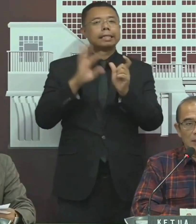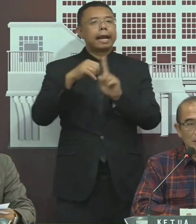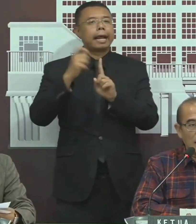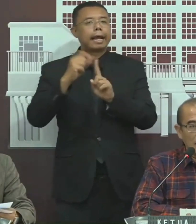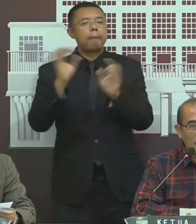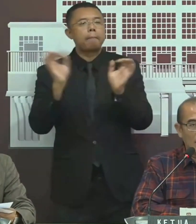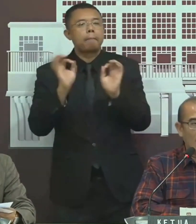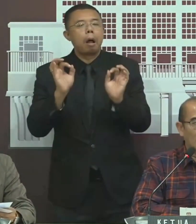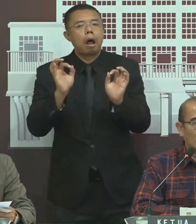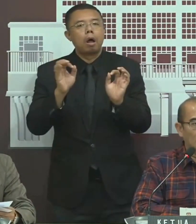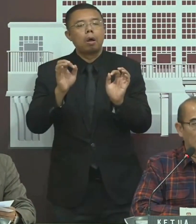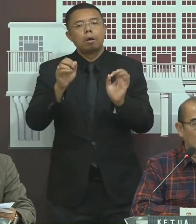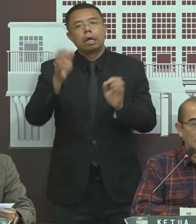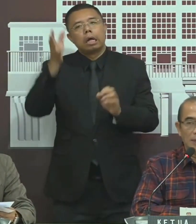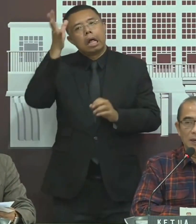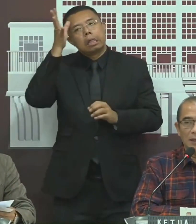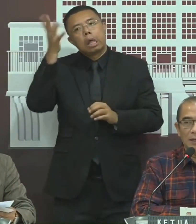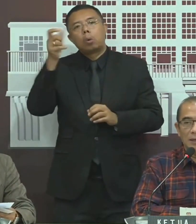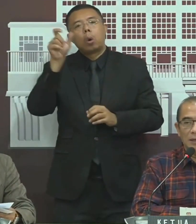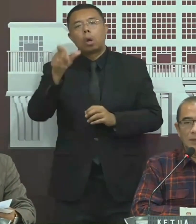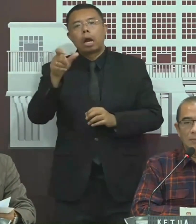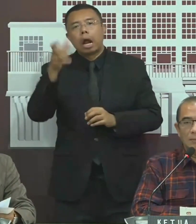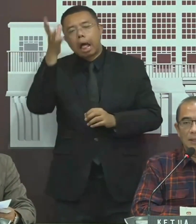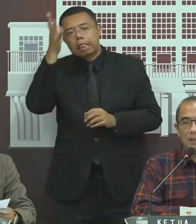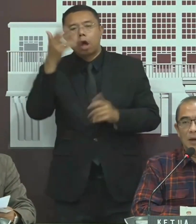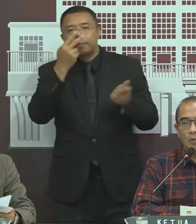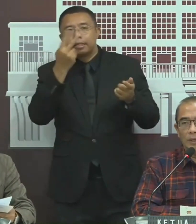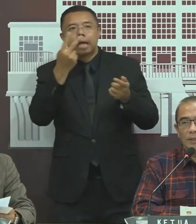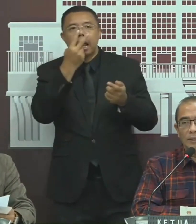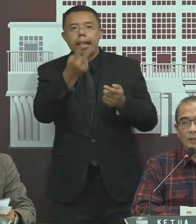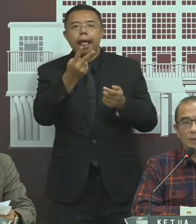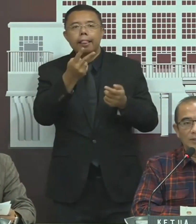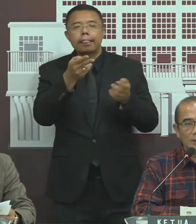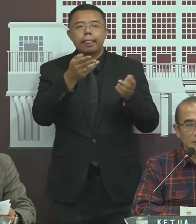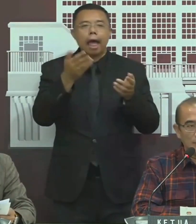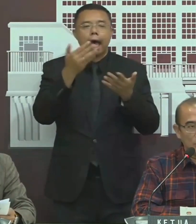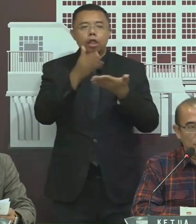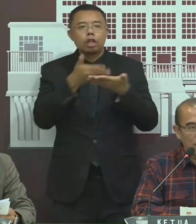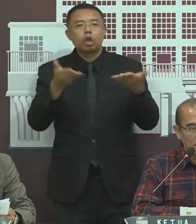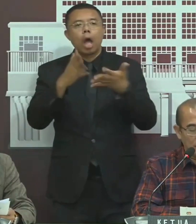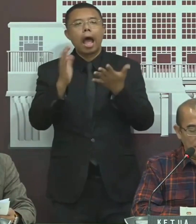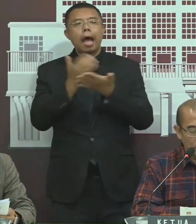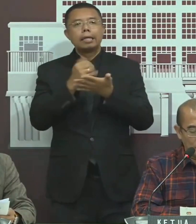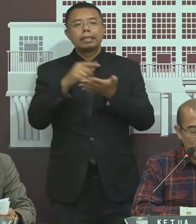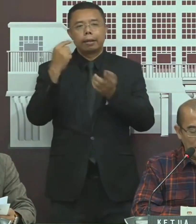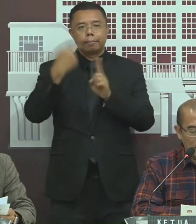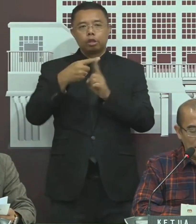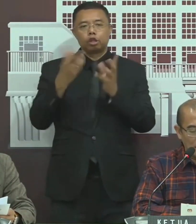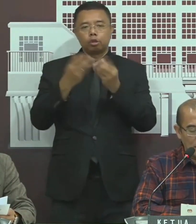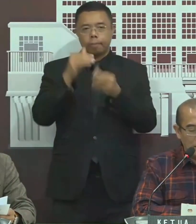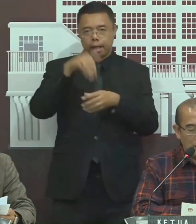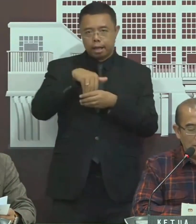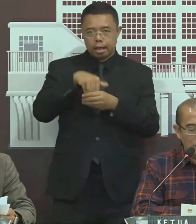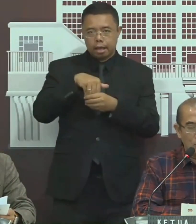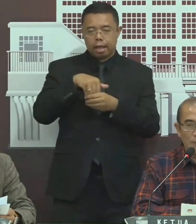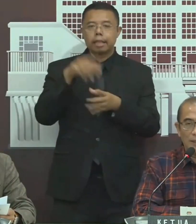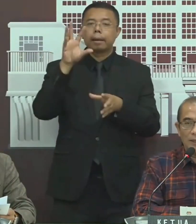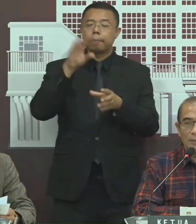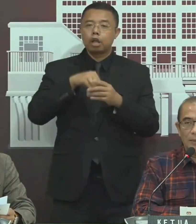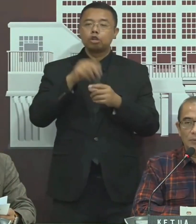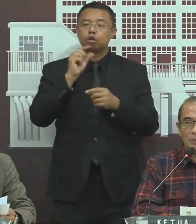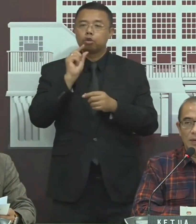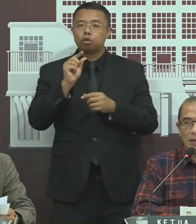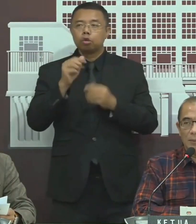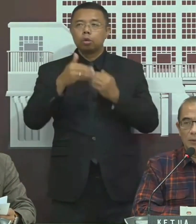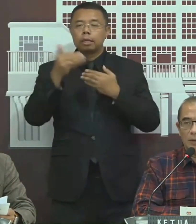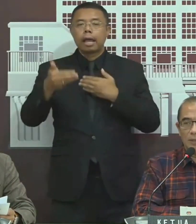Tidak ada orang kemudian bisa Mengetahui situasi hasil penghitungan suara Termasuk pada